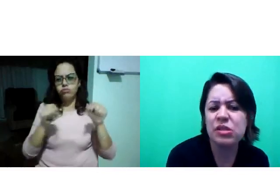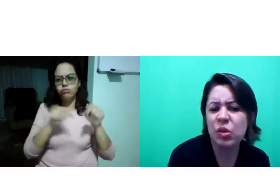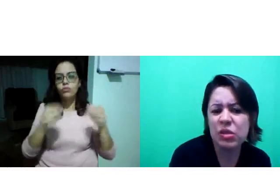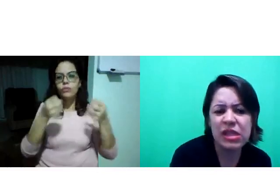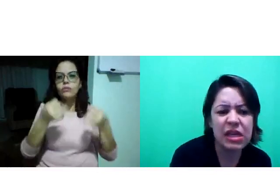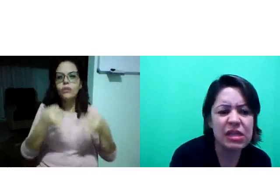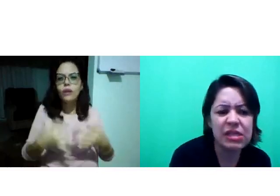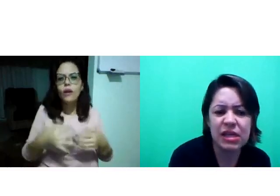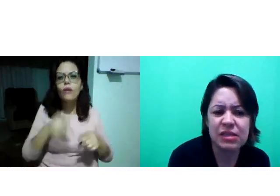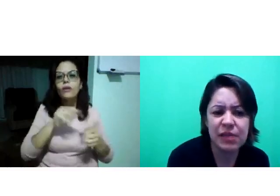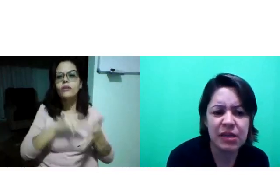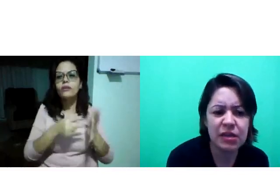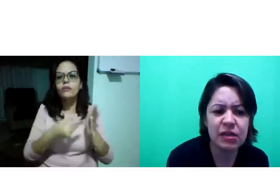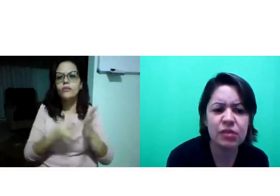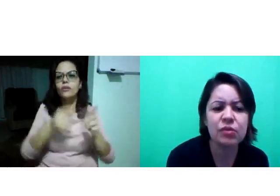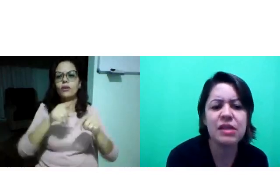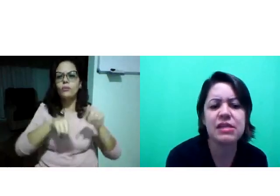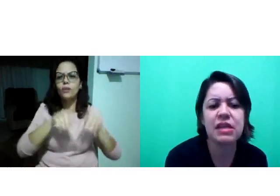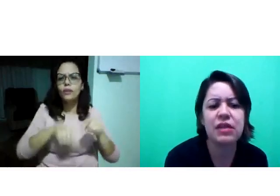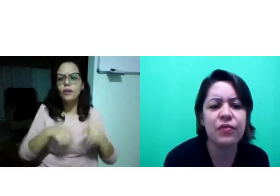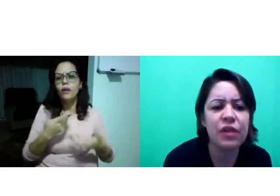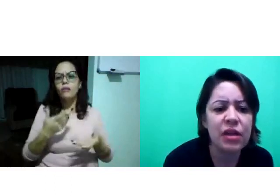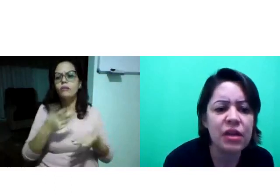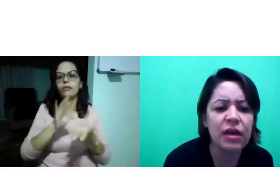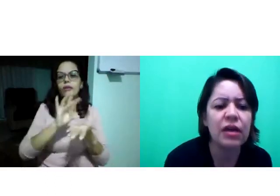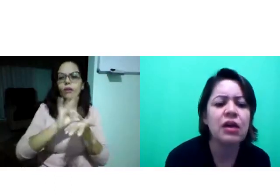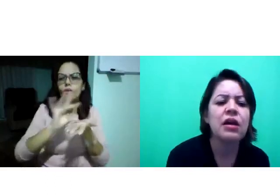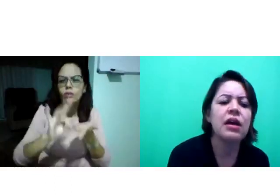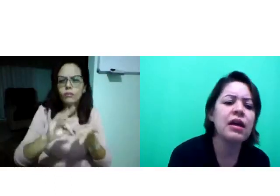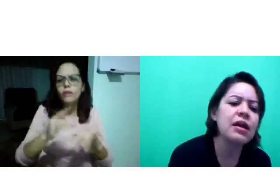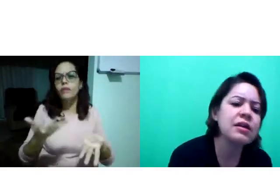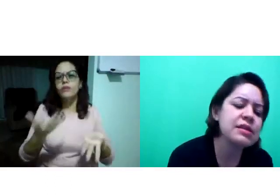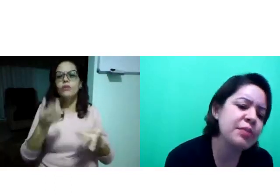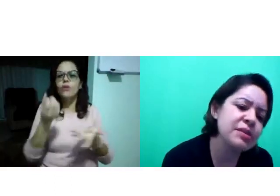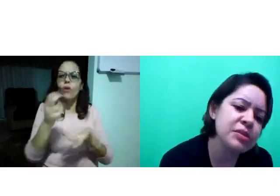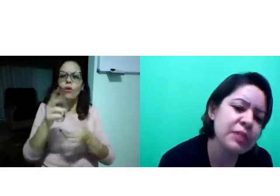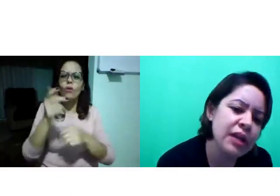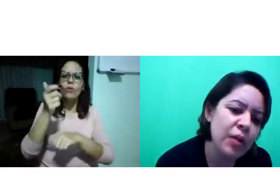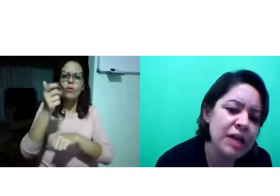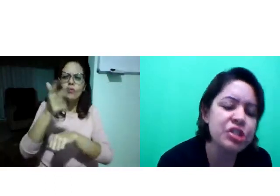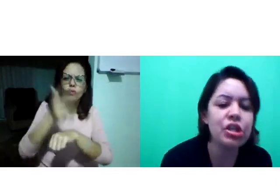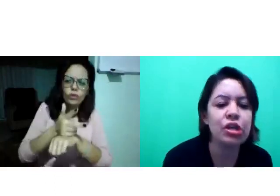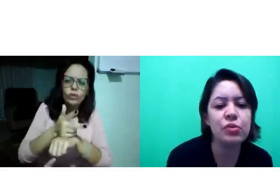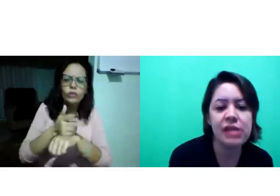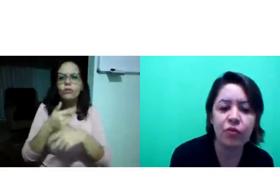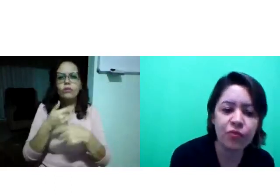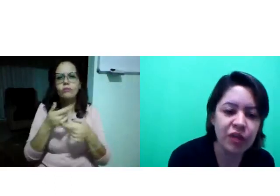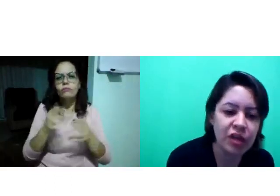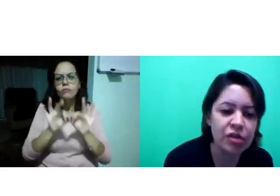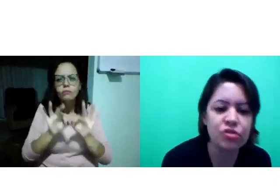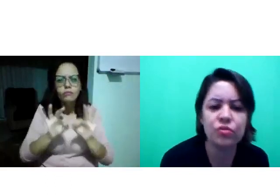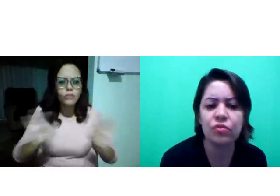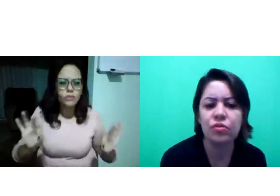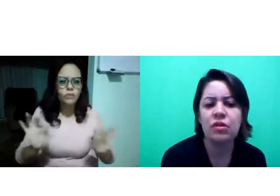Umas doze linhas ali explicando o que significa, se, por exemplo, se o material é um artigo, se